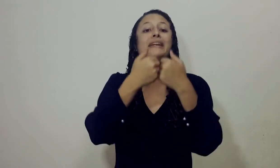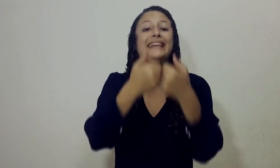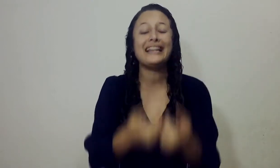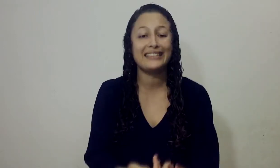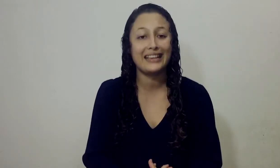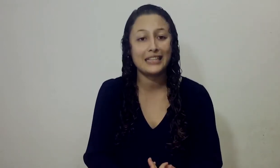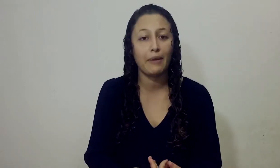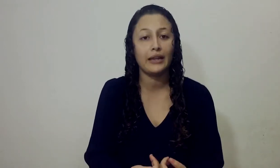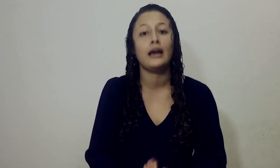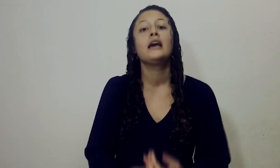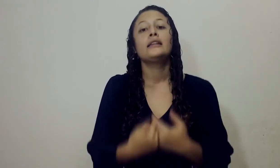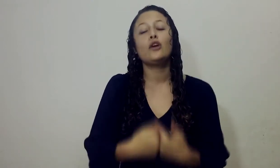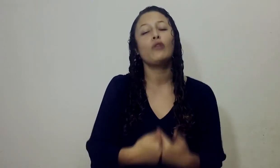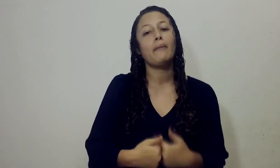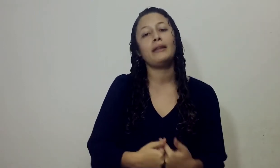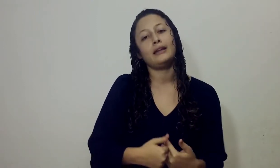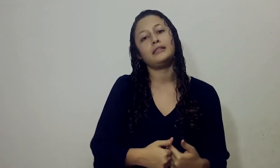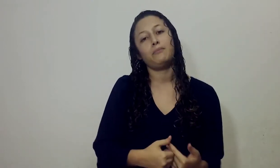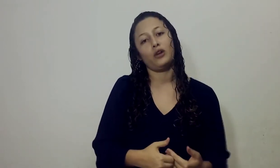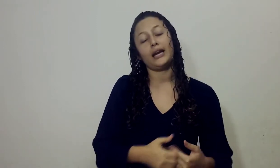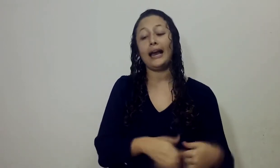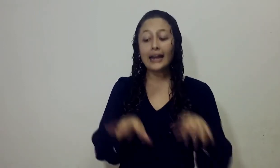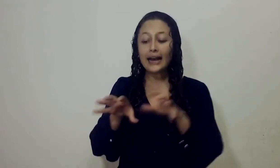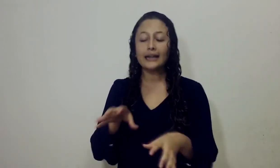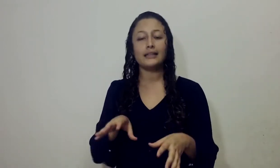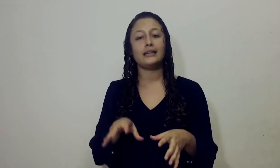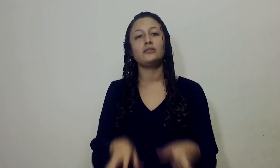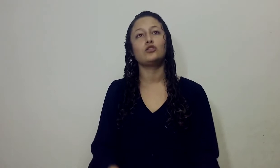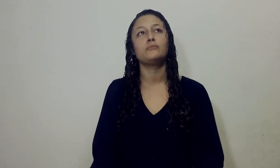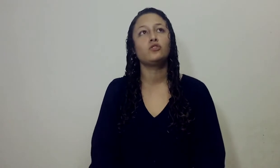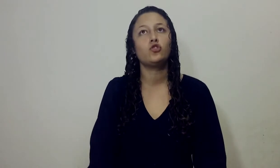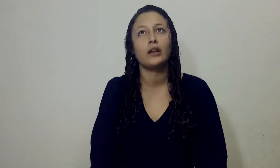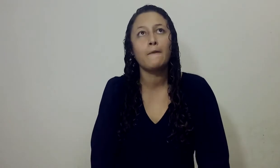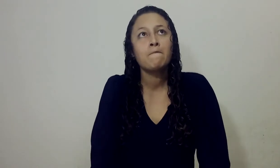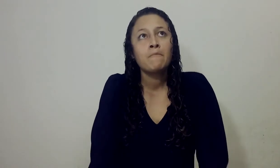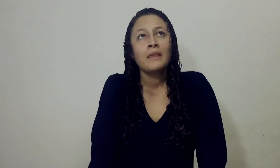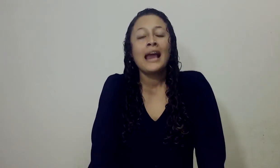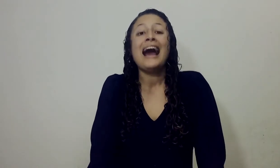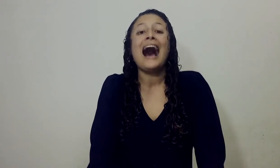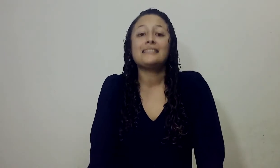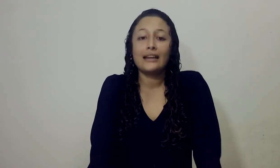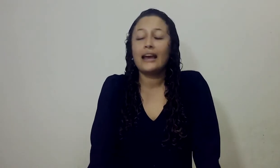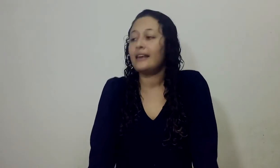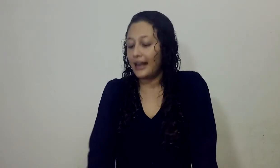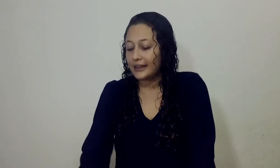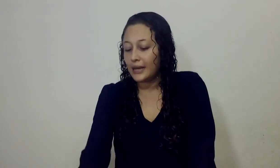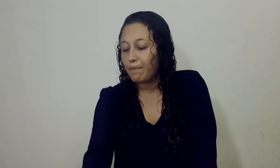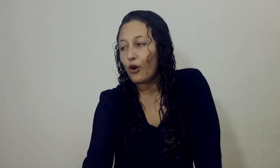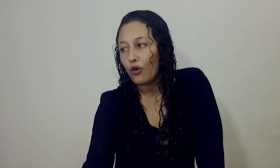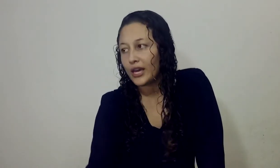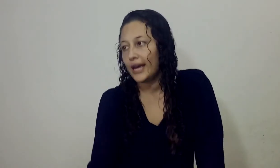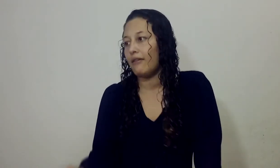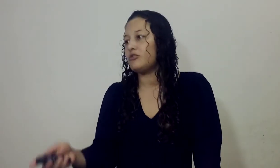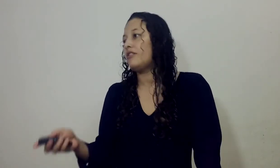interpretarse de esa manera De una manera simbólica En la cartilla se nos menciona acerca de la